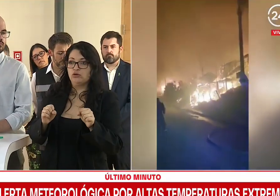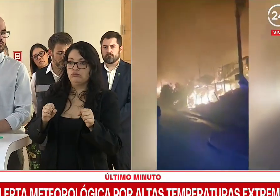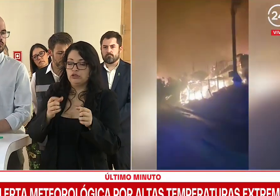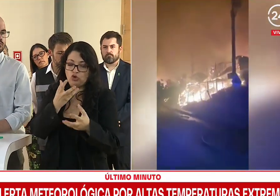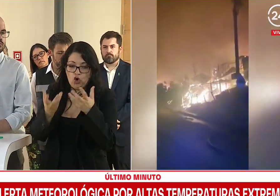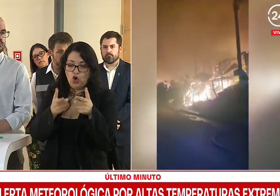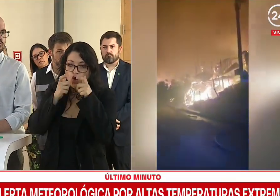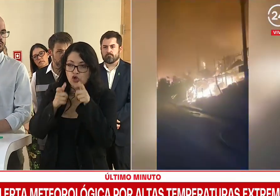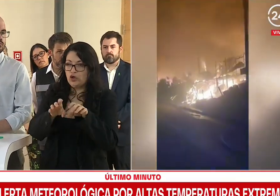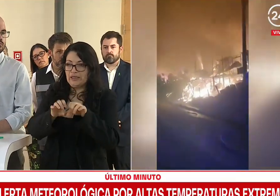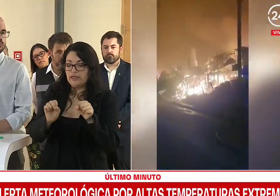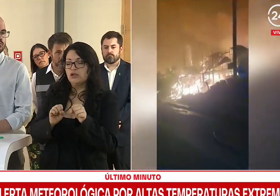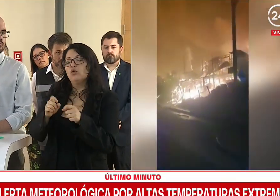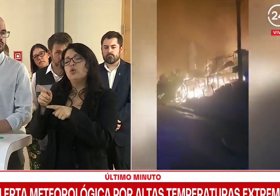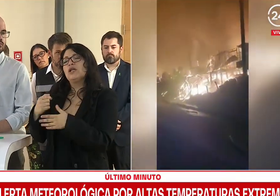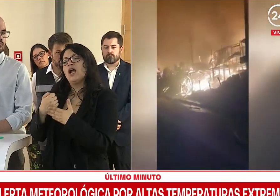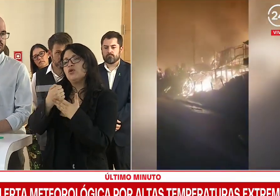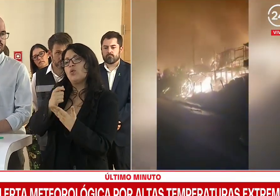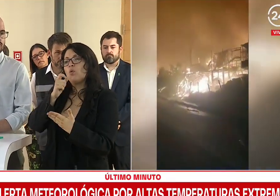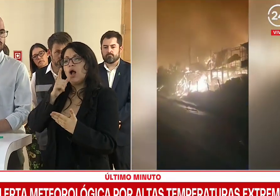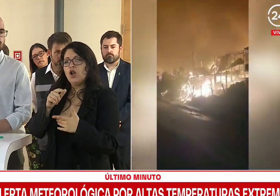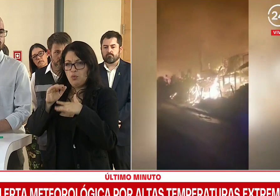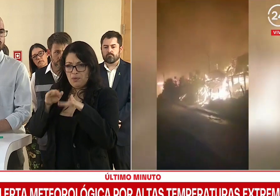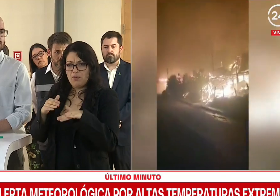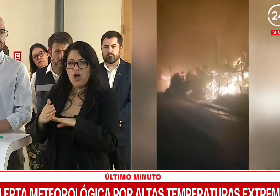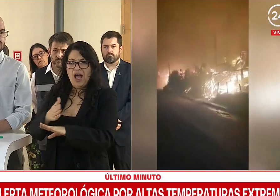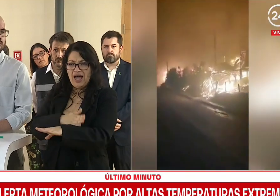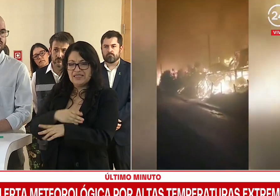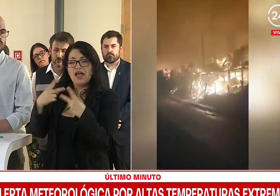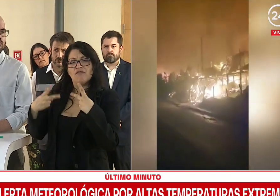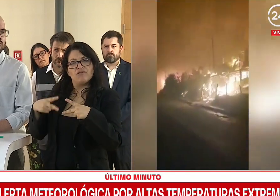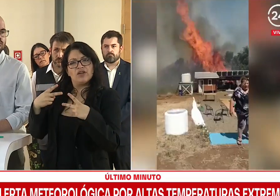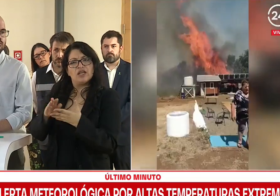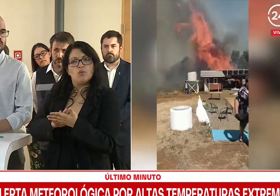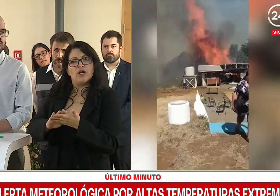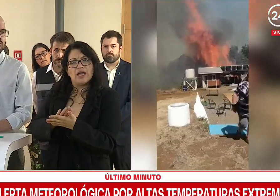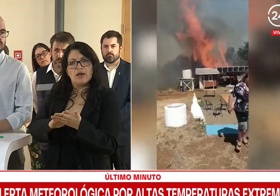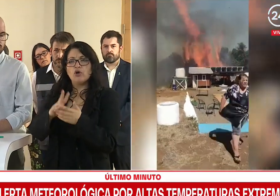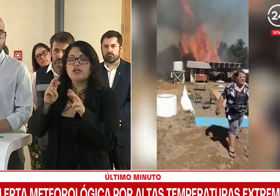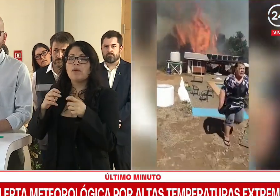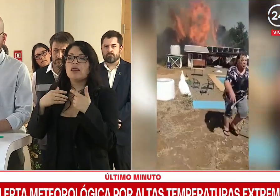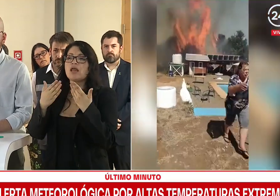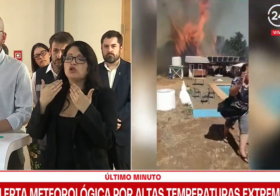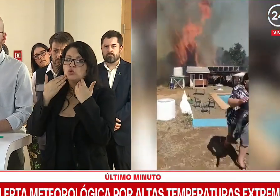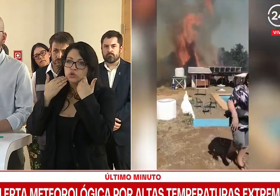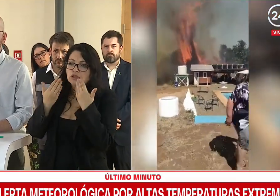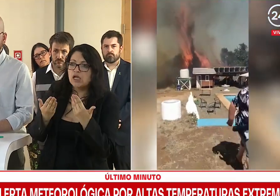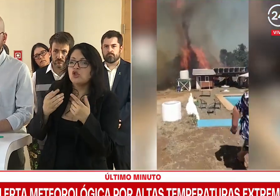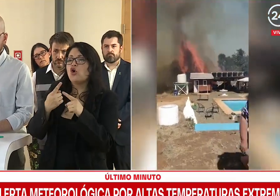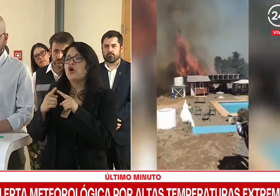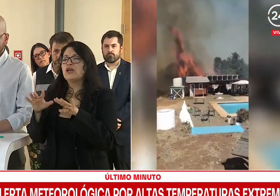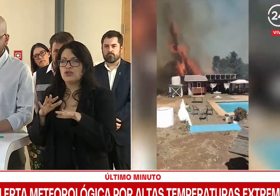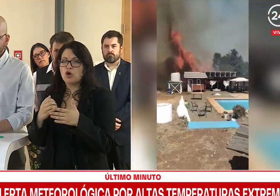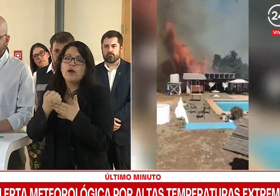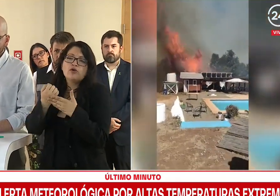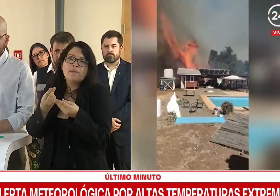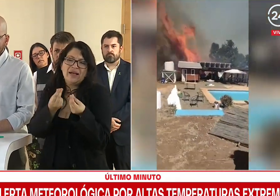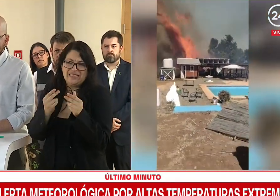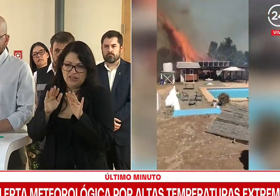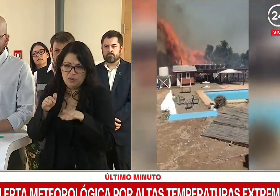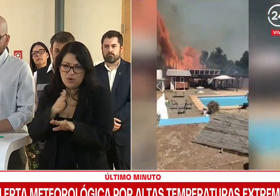esté controlado, ¿sería en torno a la misma línea que ocurrió en Viña del Mar, por ejemplo, con subsidio, con otro tipo de ayudas similares?